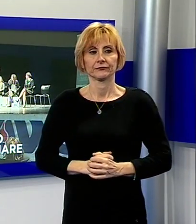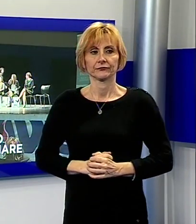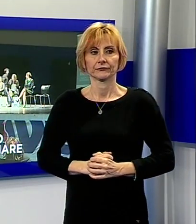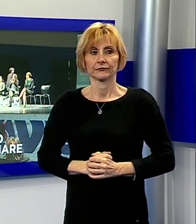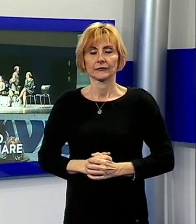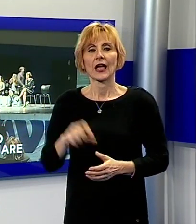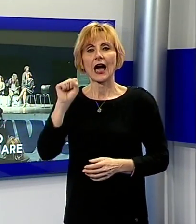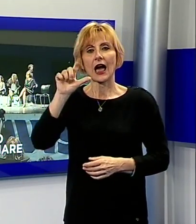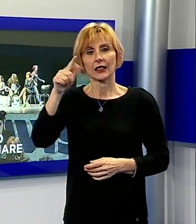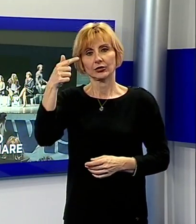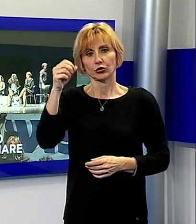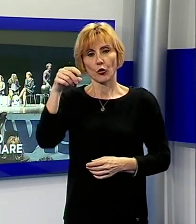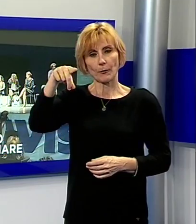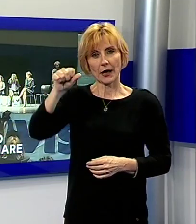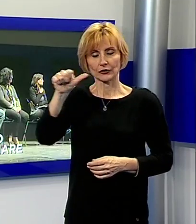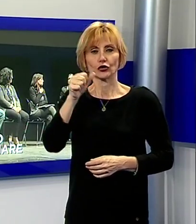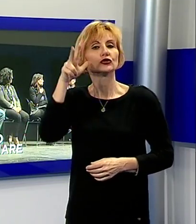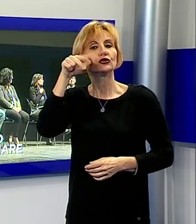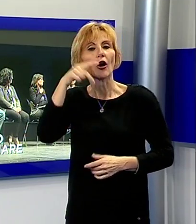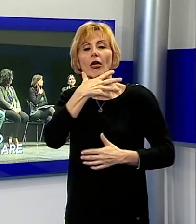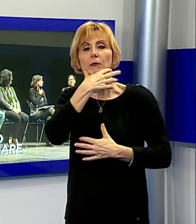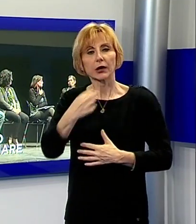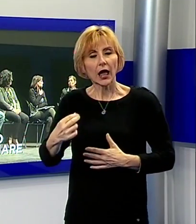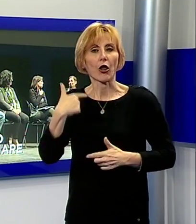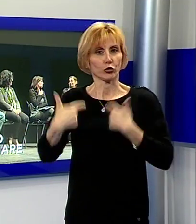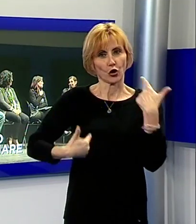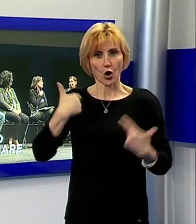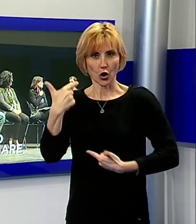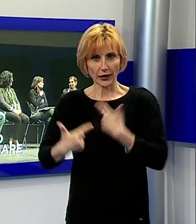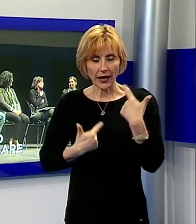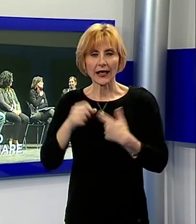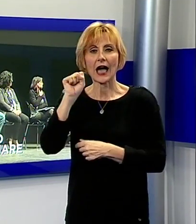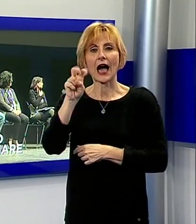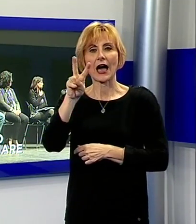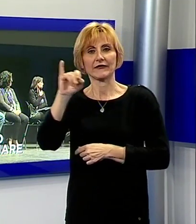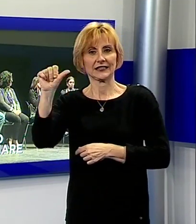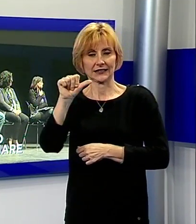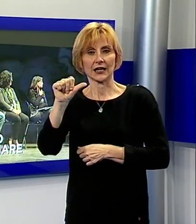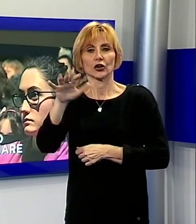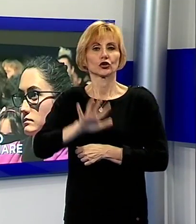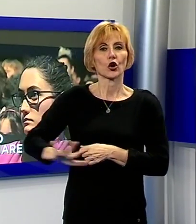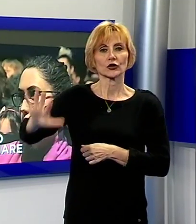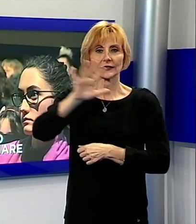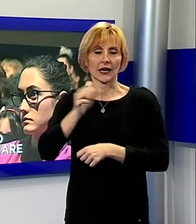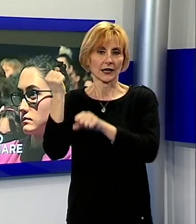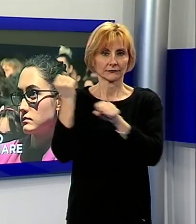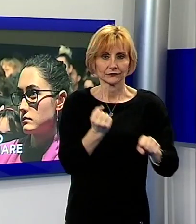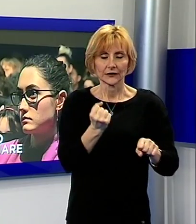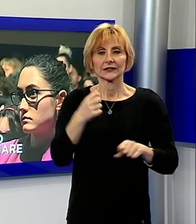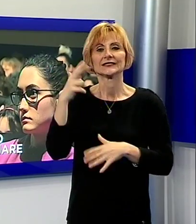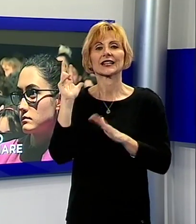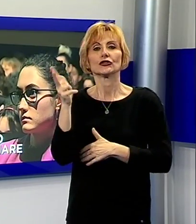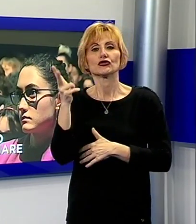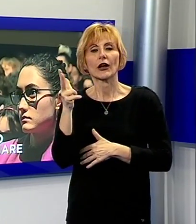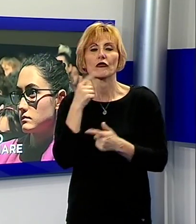Donna è bello anche nel donare, Avis Toscana ha organizzato il tredicesimo forum delle donne, numeri davvero importanti tra le giovani